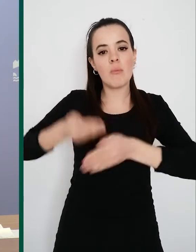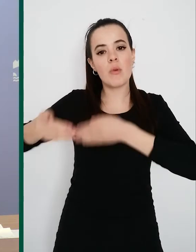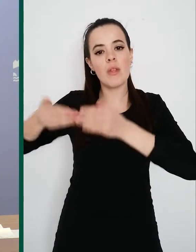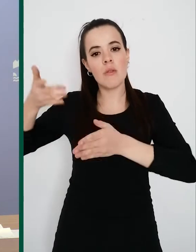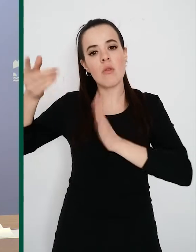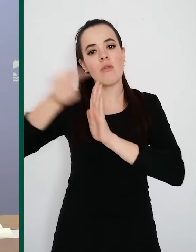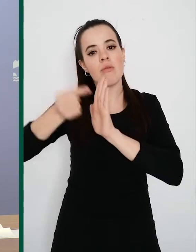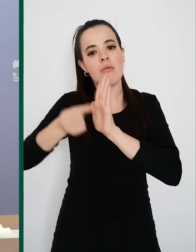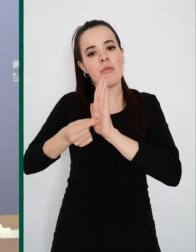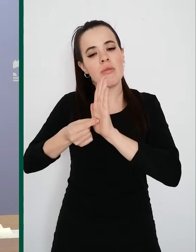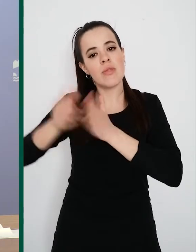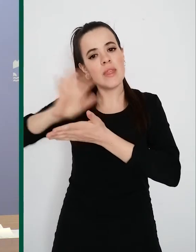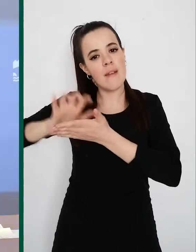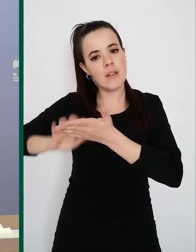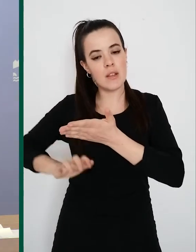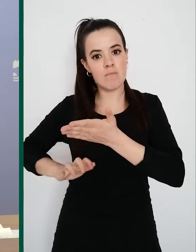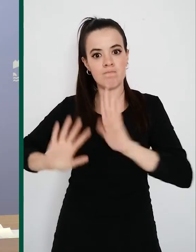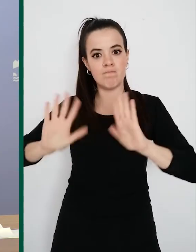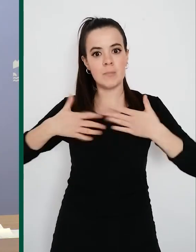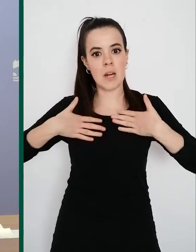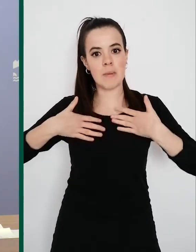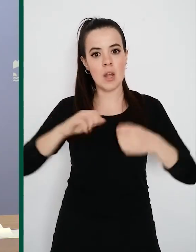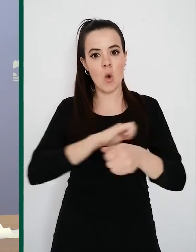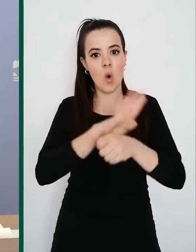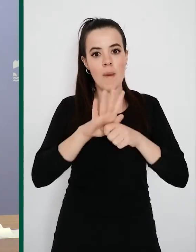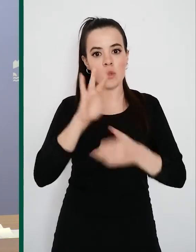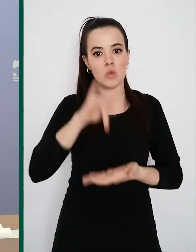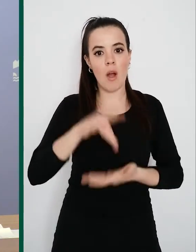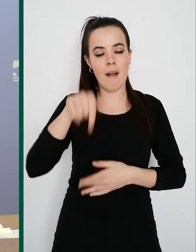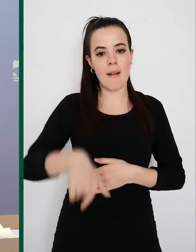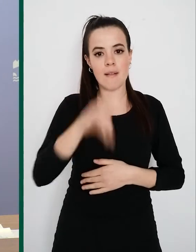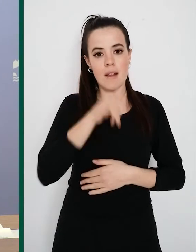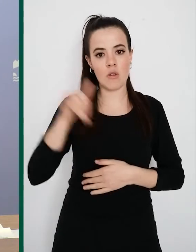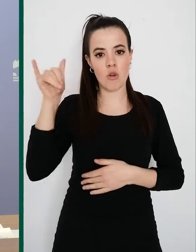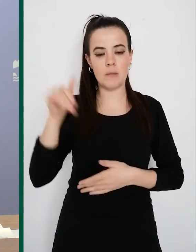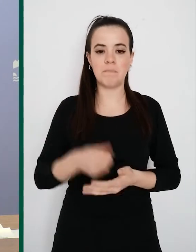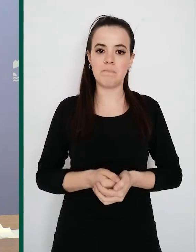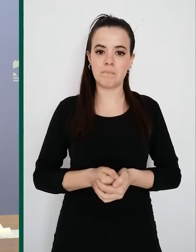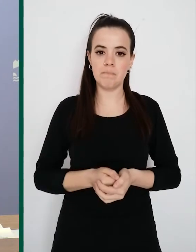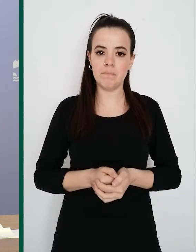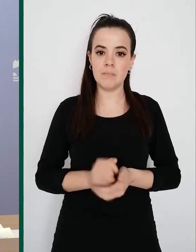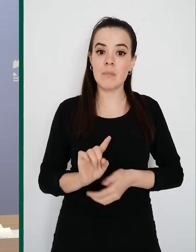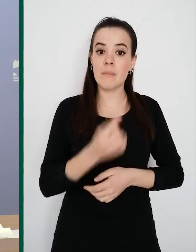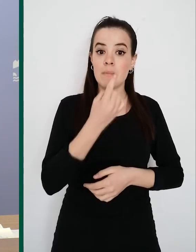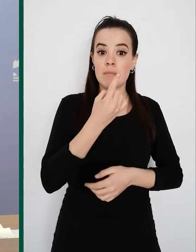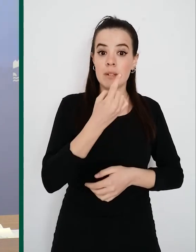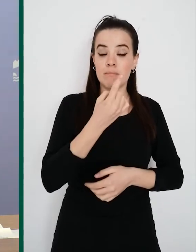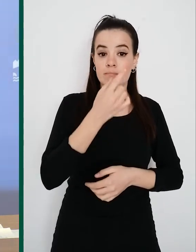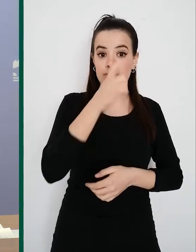conseguirlo cuando llegó el coronavirus a nuestra comunidad aquí en La Rioja. El primer caso fue hace tan solo